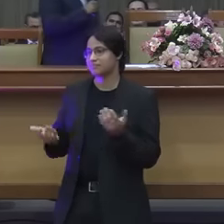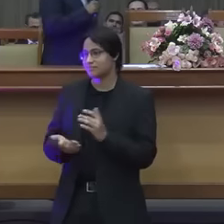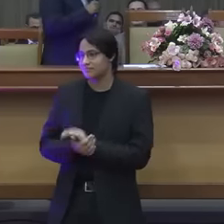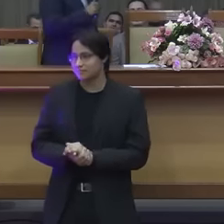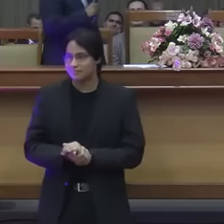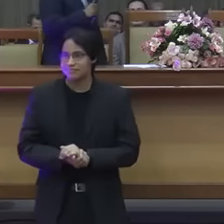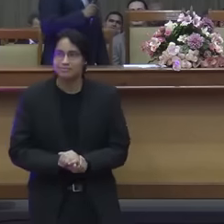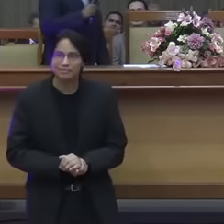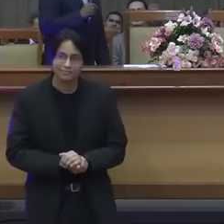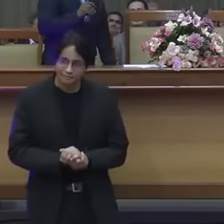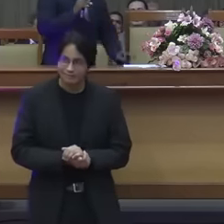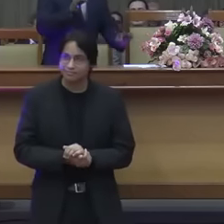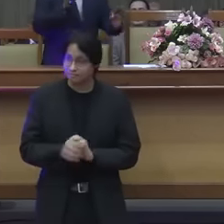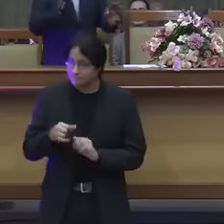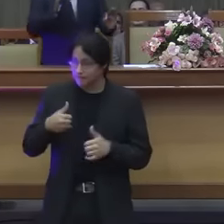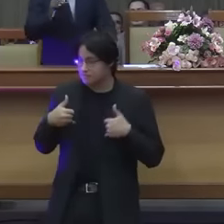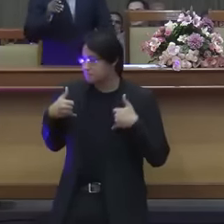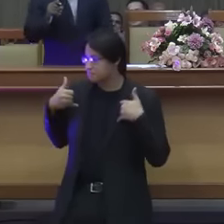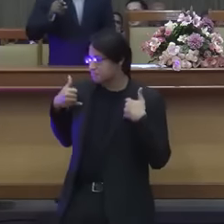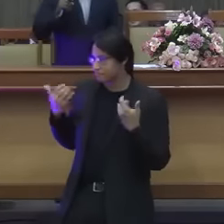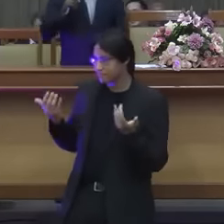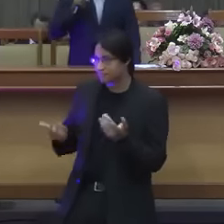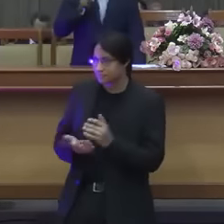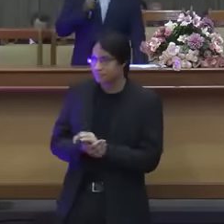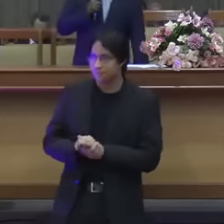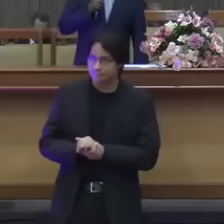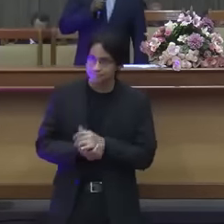é assim ele foi se amostrar